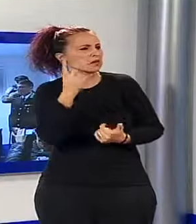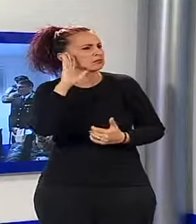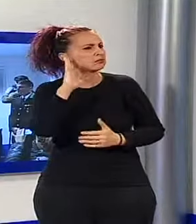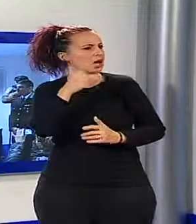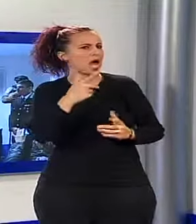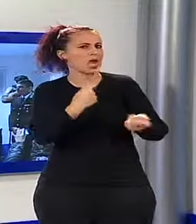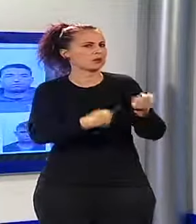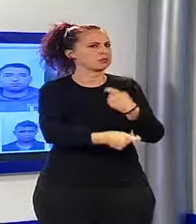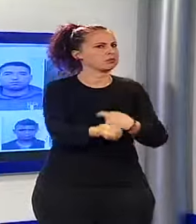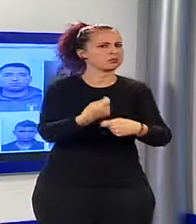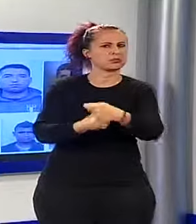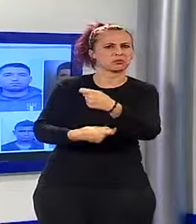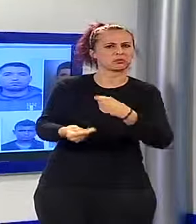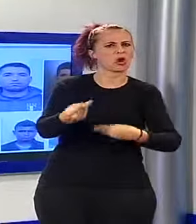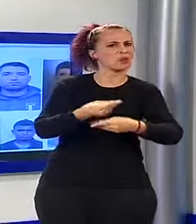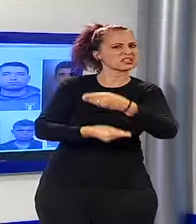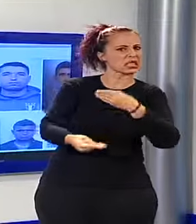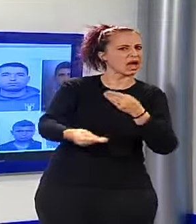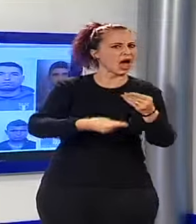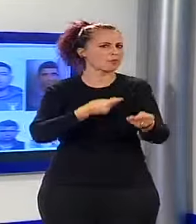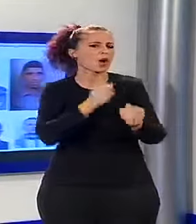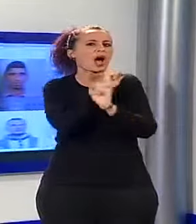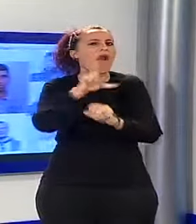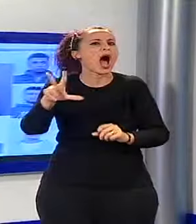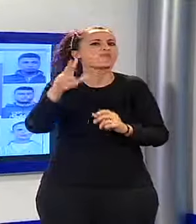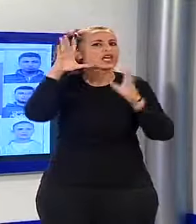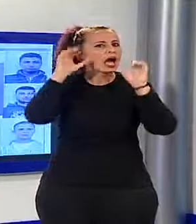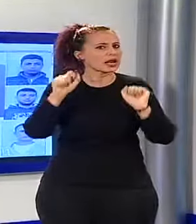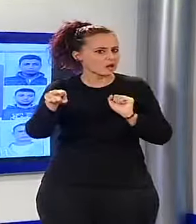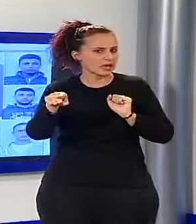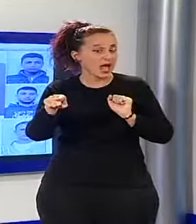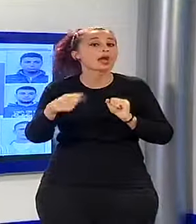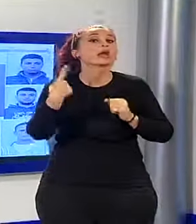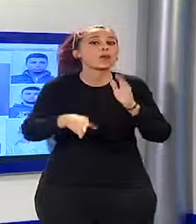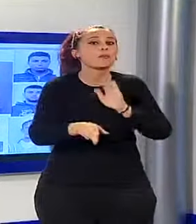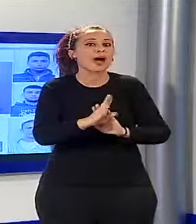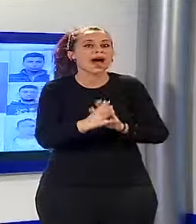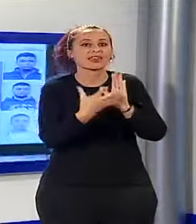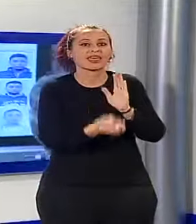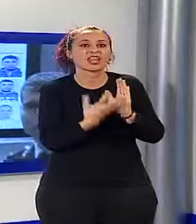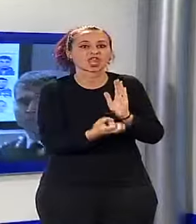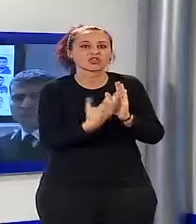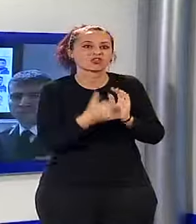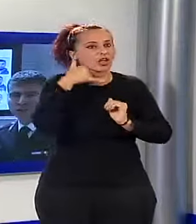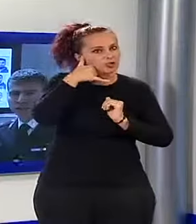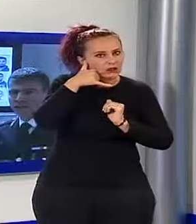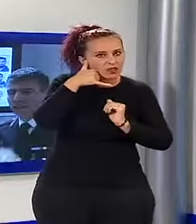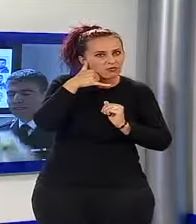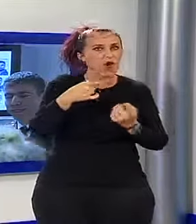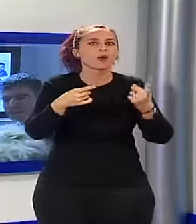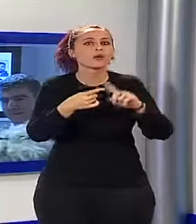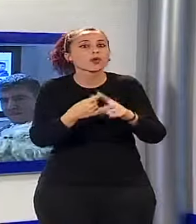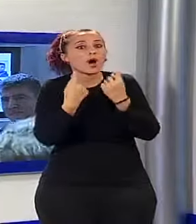traspico di spaccio in pineta, l'indagine è proseguita con intercettazioni telefoniche, appostamenti, riprese e l'operazione